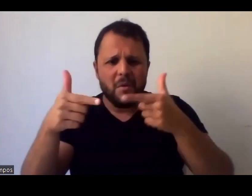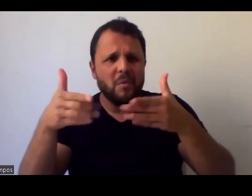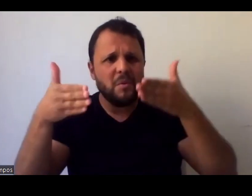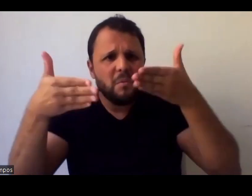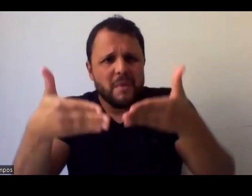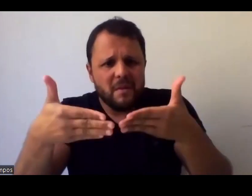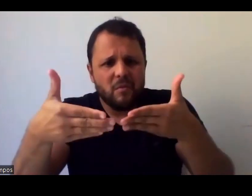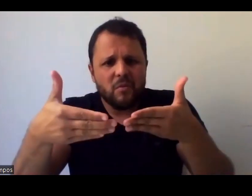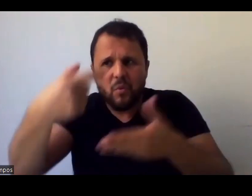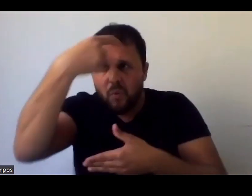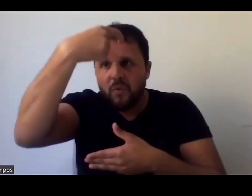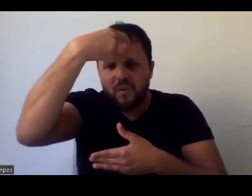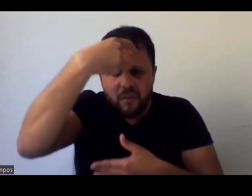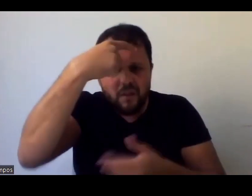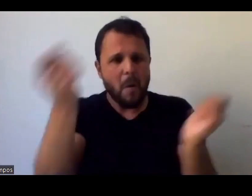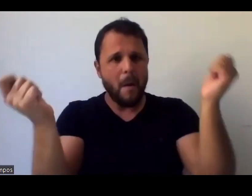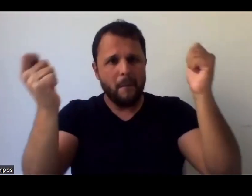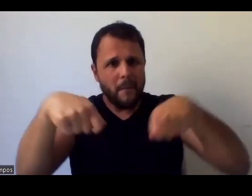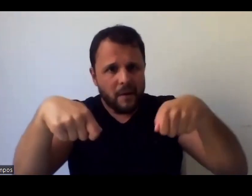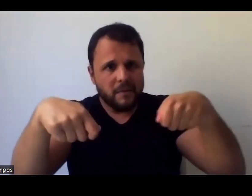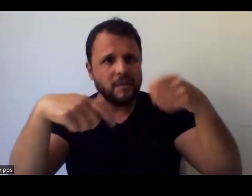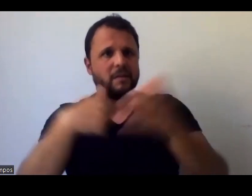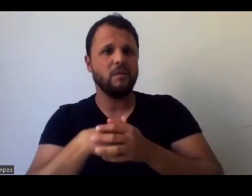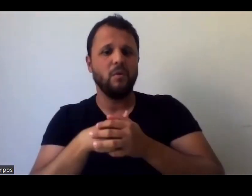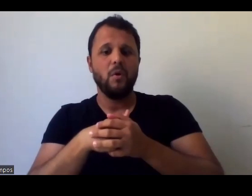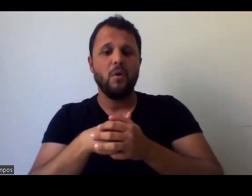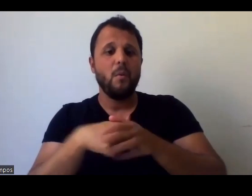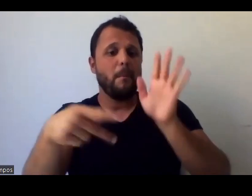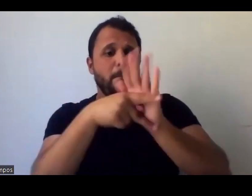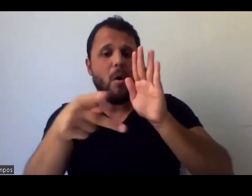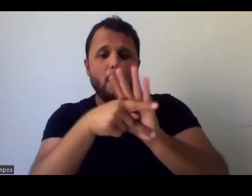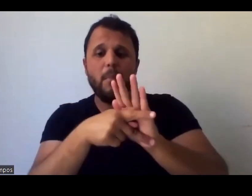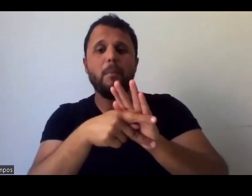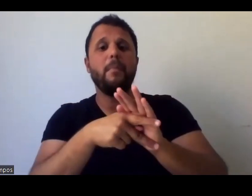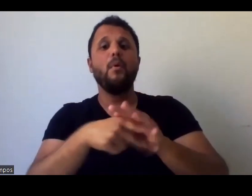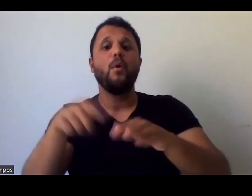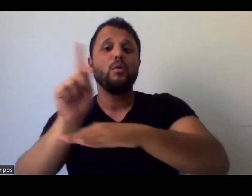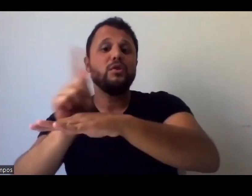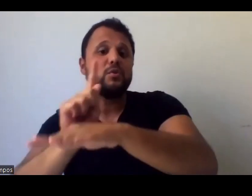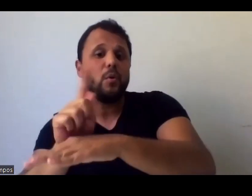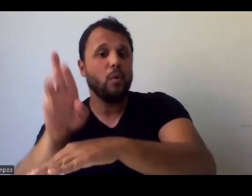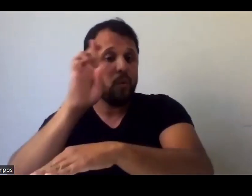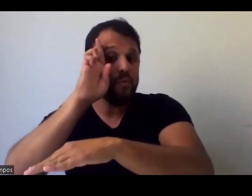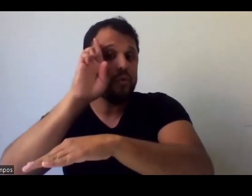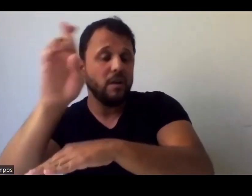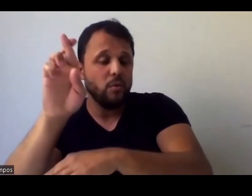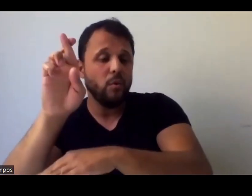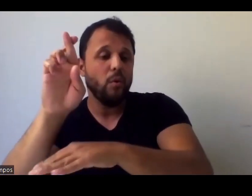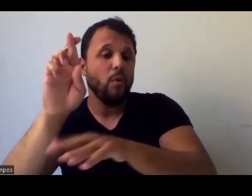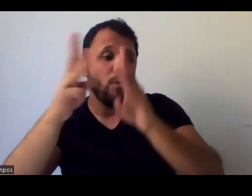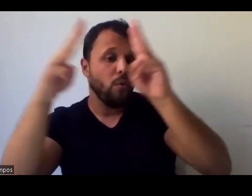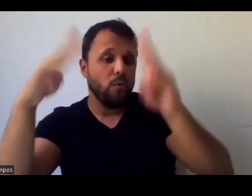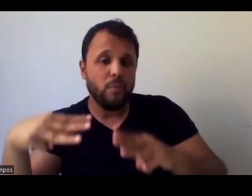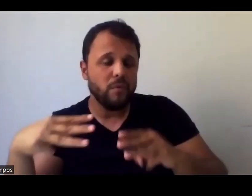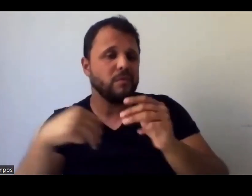de conscientização, de capacitação de gestores, né, de espaços culturais em relação à acessibilidade, aos direitos